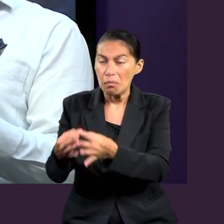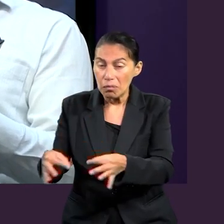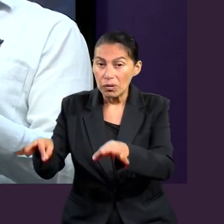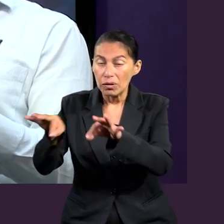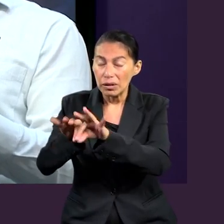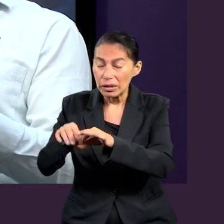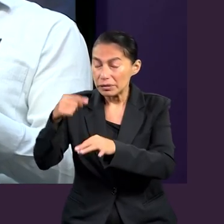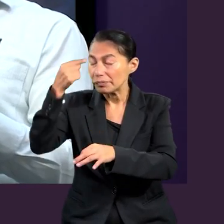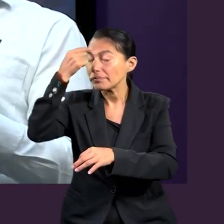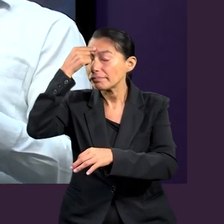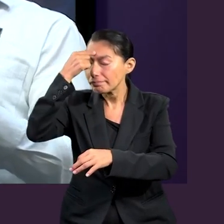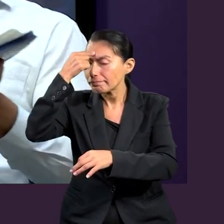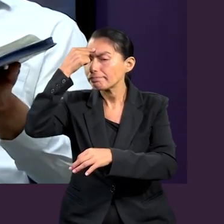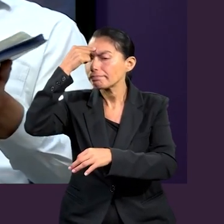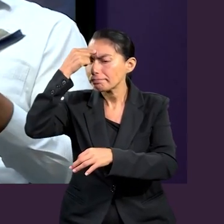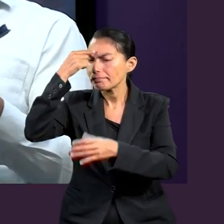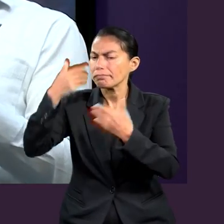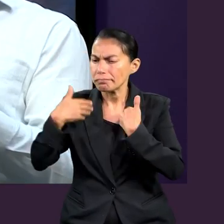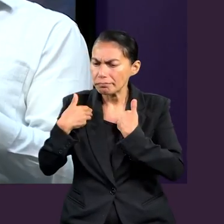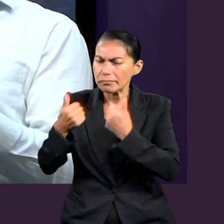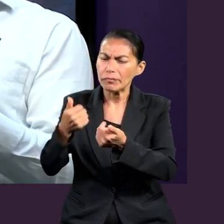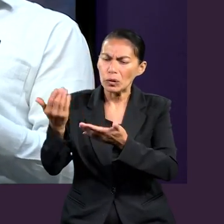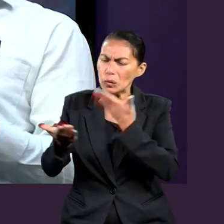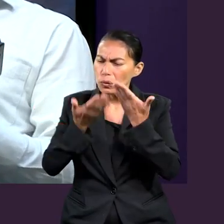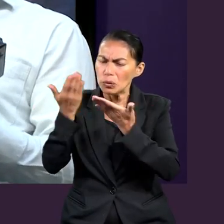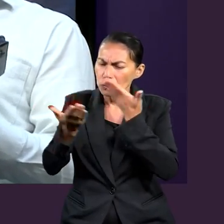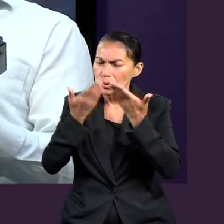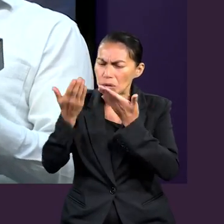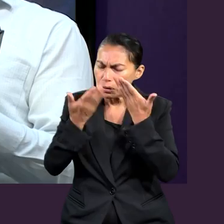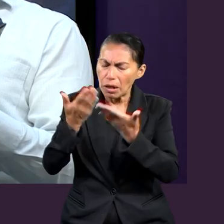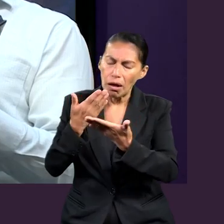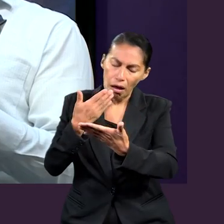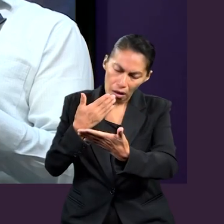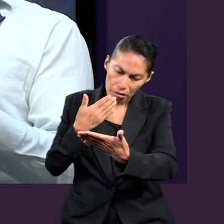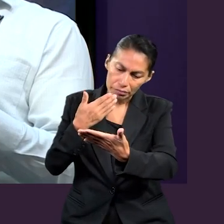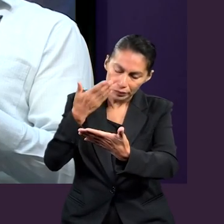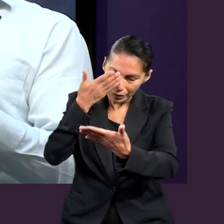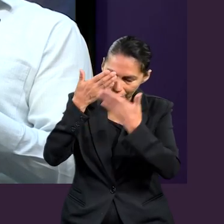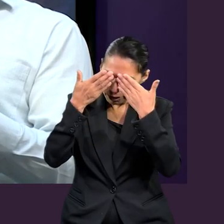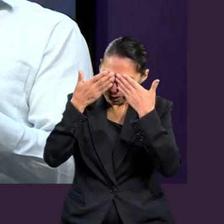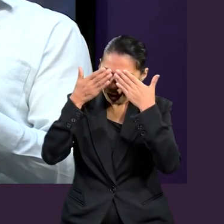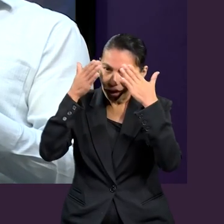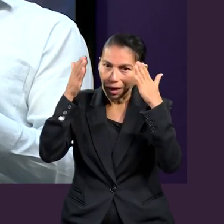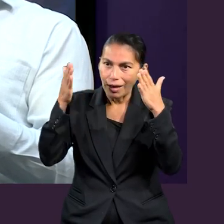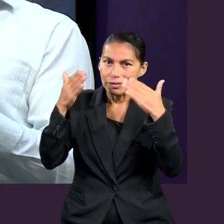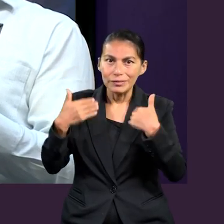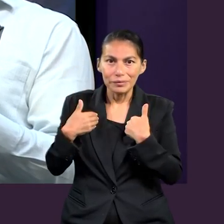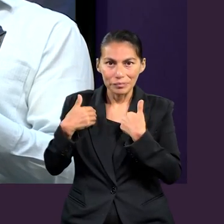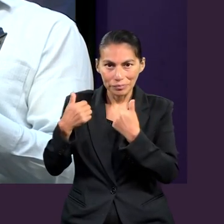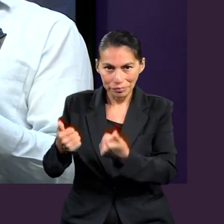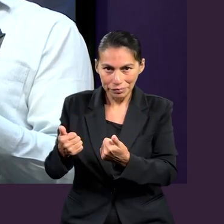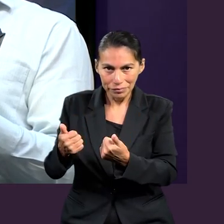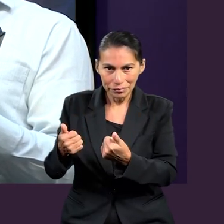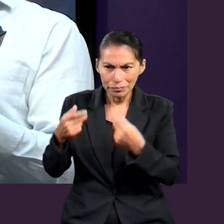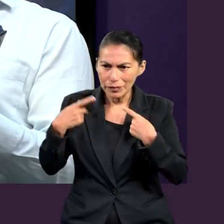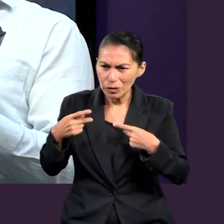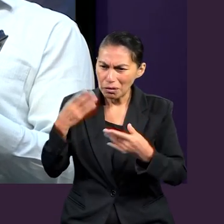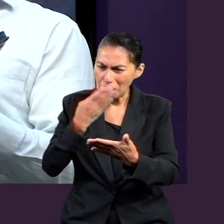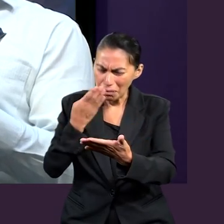teológica. Pablo sabe que una iglesia que no concuerda en su entendimiento de la Biblia, es una